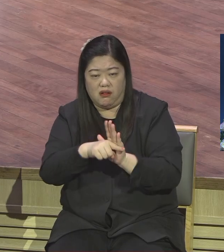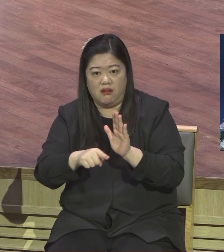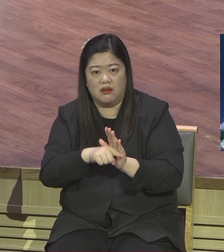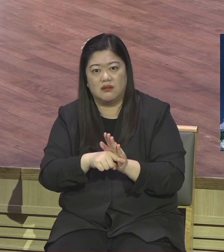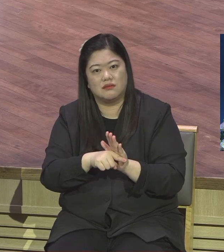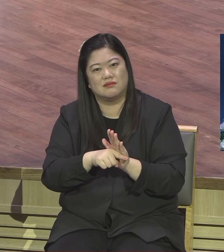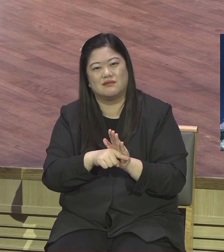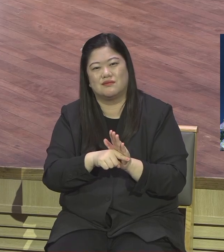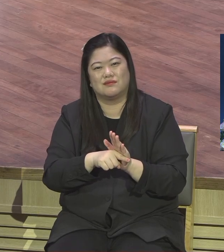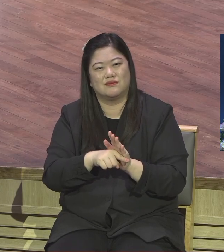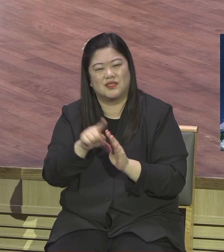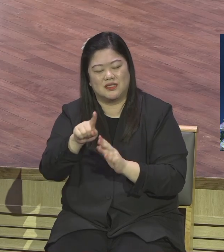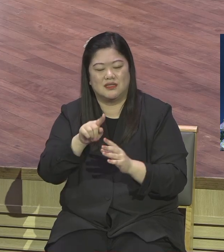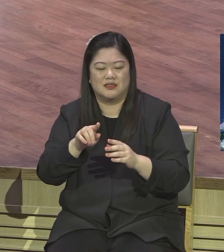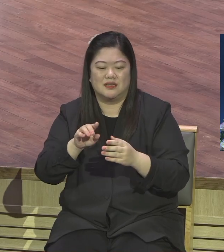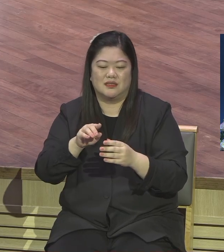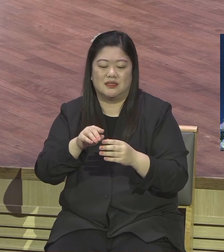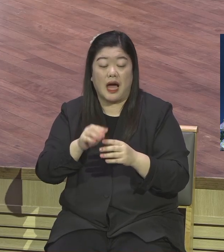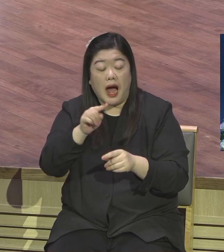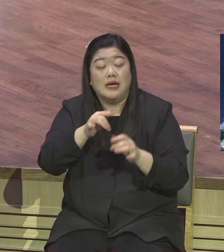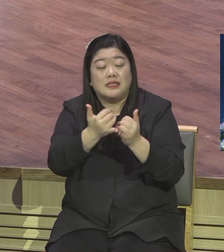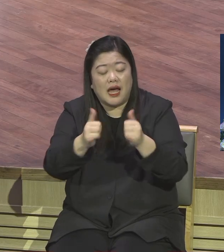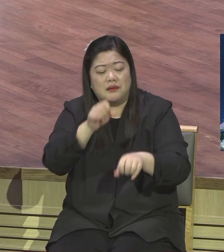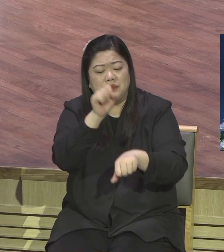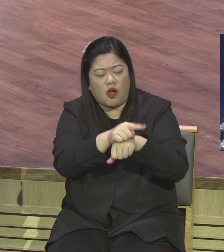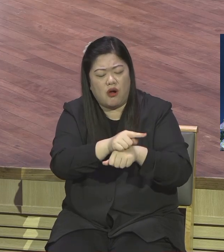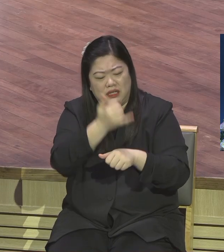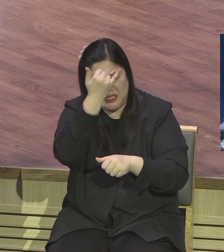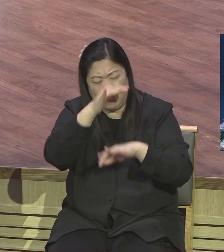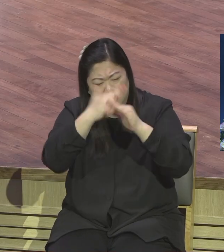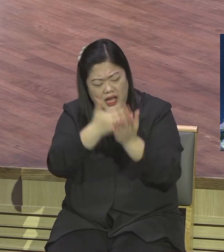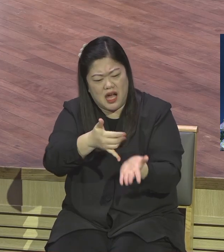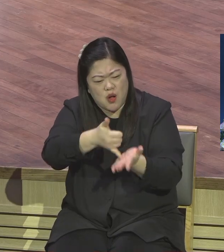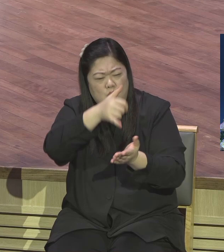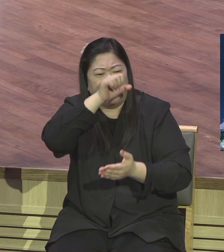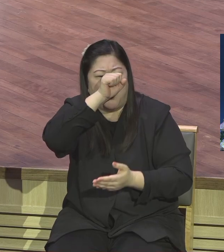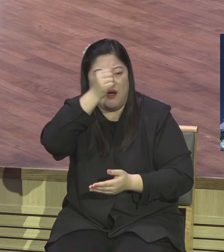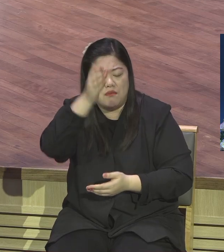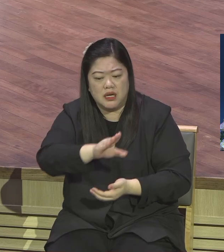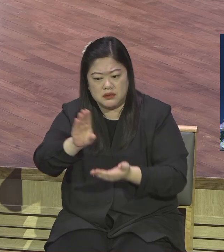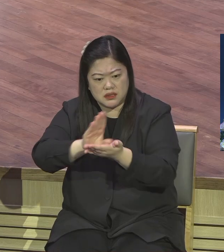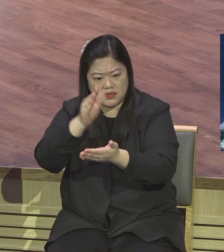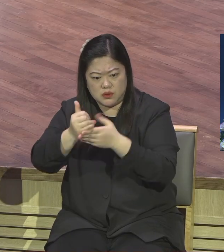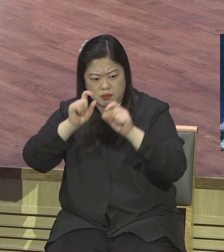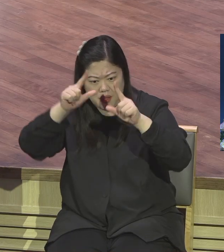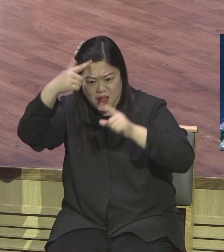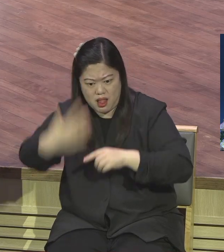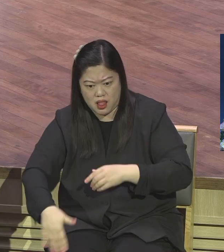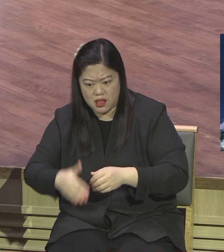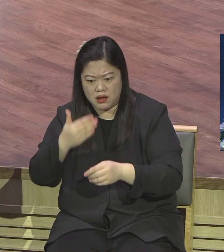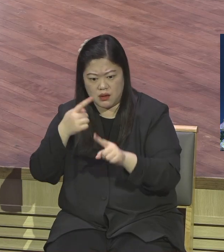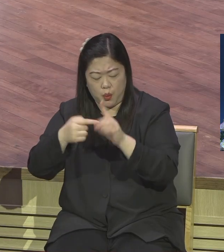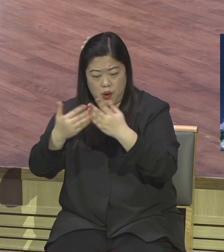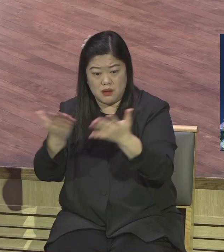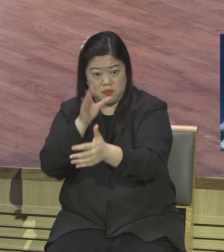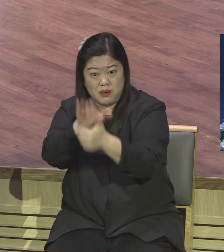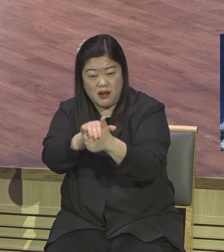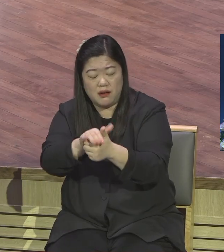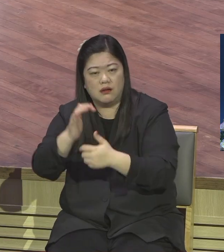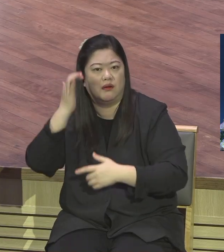그 사람이 나쁘다는 말 아니에요 하나님 안 준 거예요 그 답을 보통 심각한 말이 아닙니다 그러니까 믿는 자 복음하는